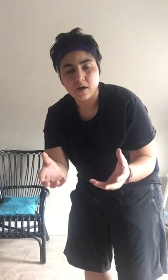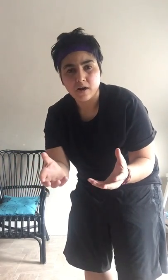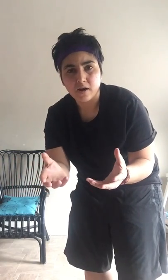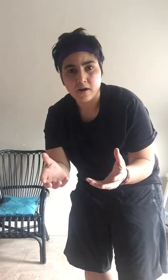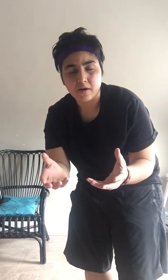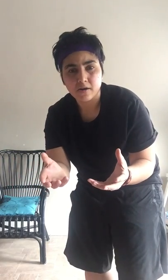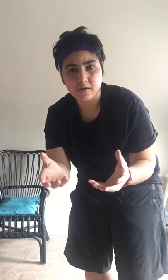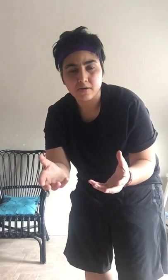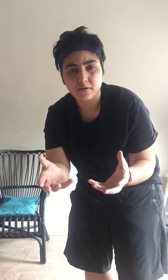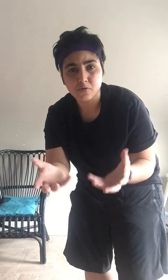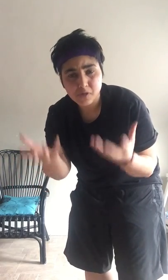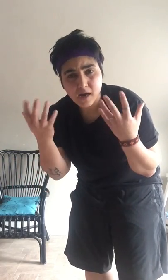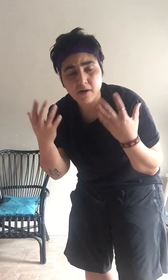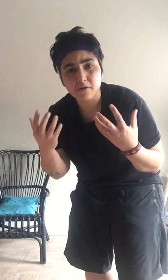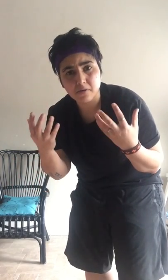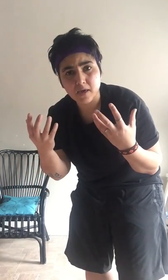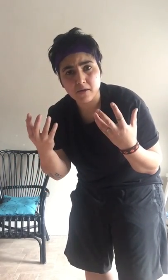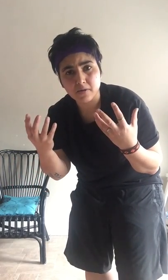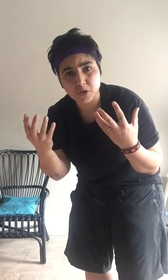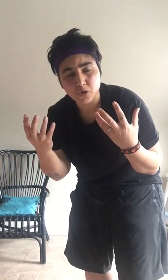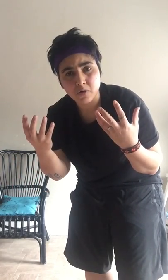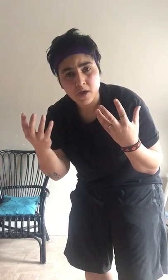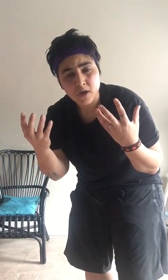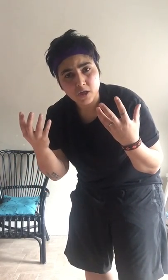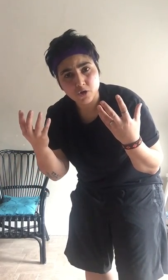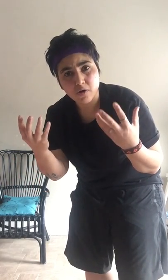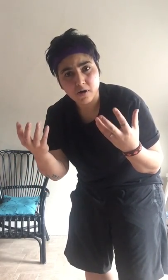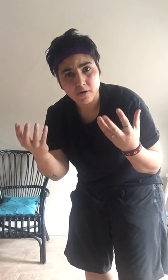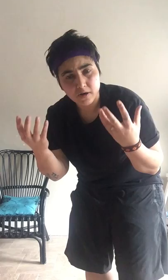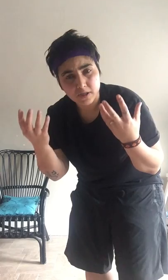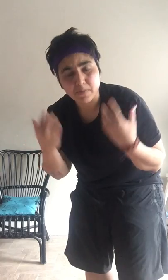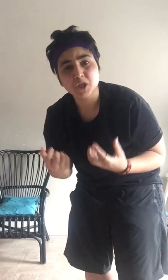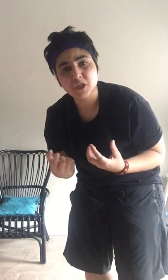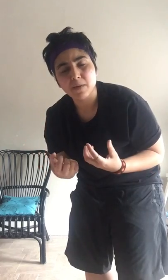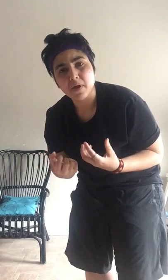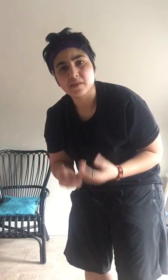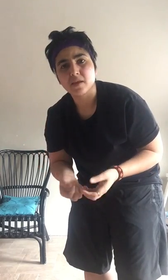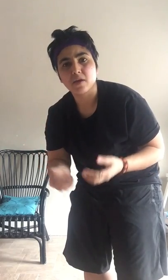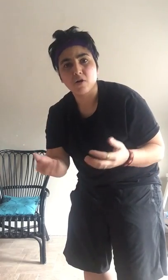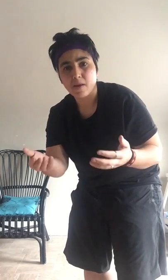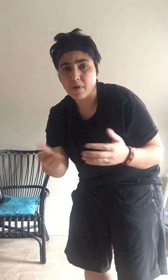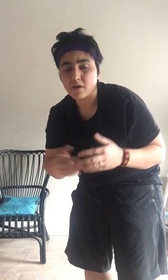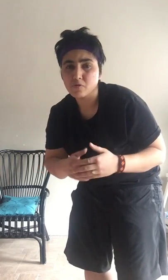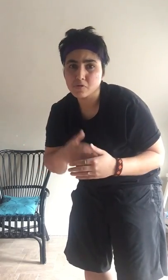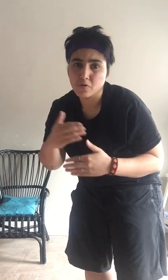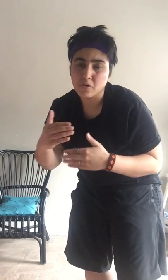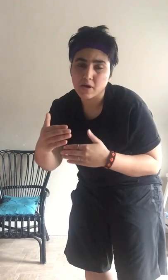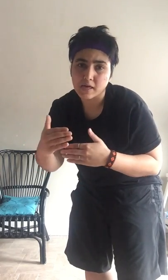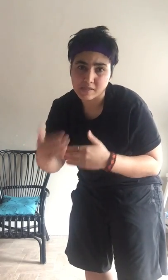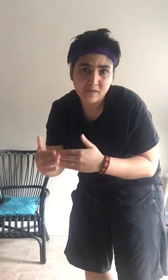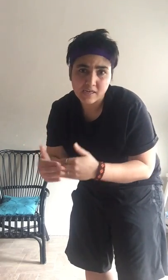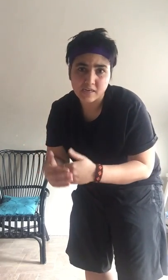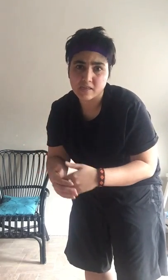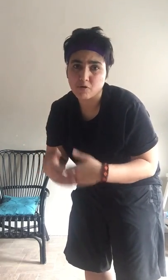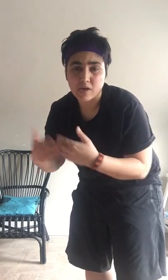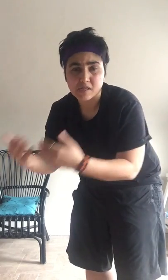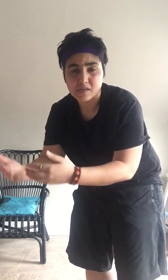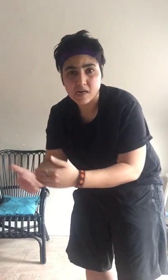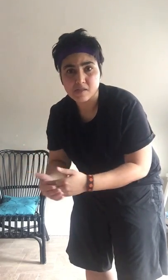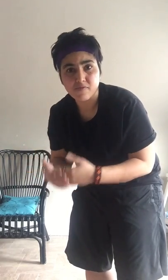जो डिप्रेशन आप पर आता है और आप उसको एक्जर्ट नहीं करते हैं को एक्सरसाइज